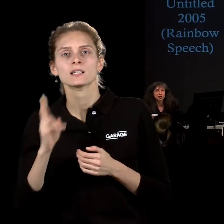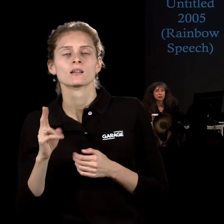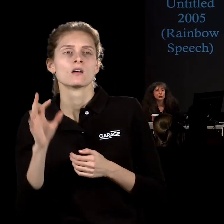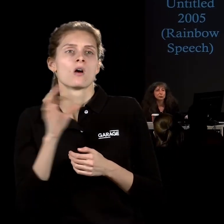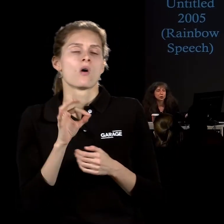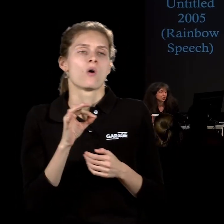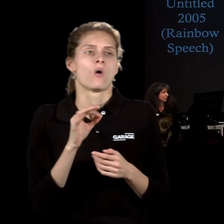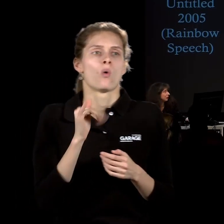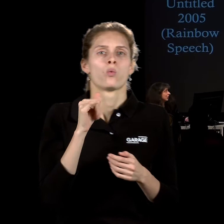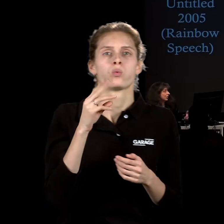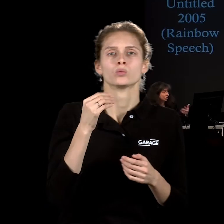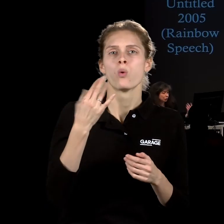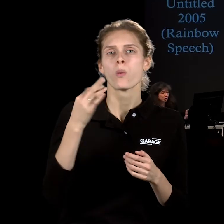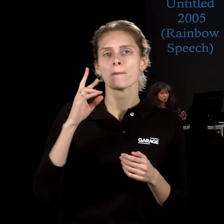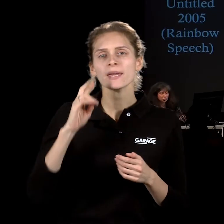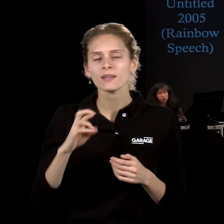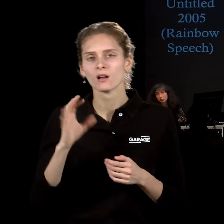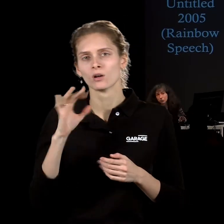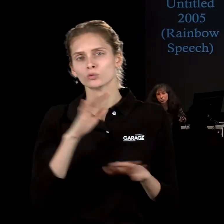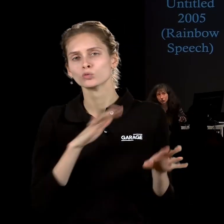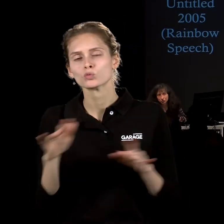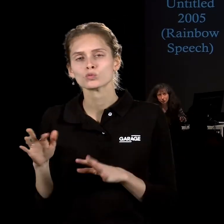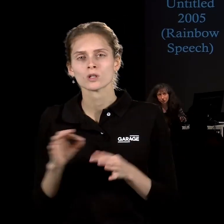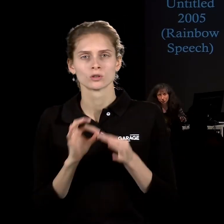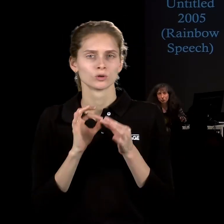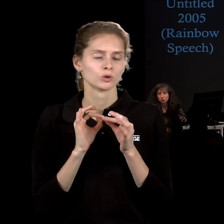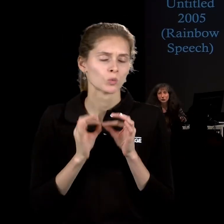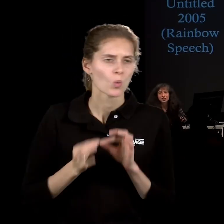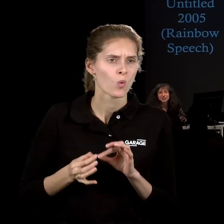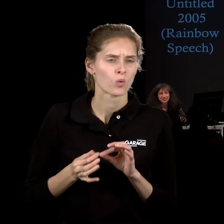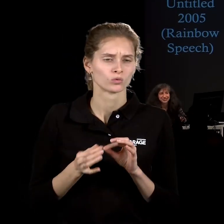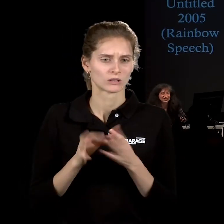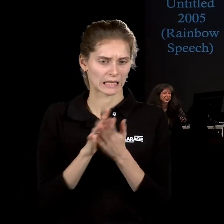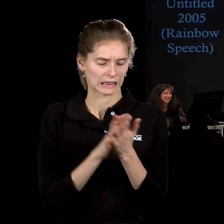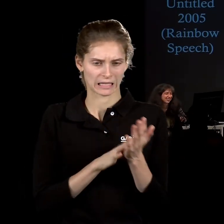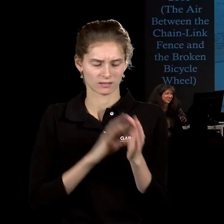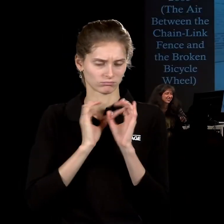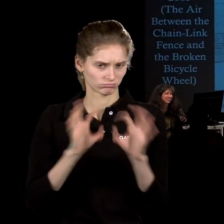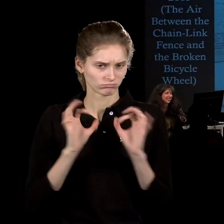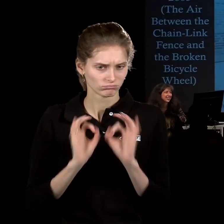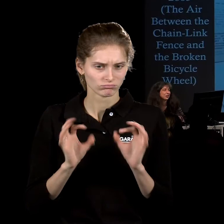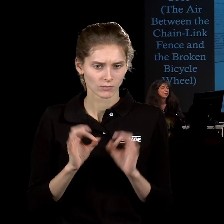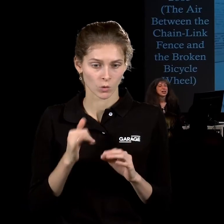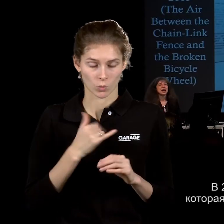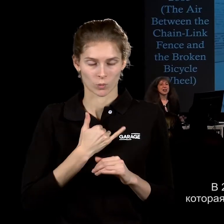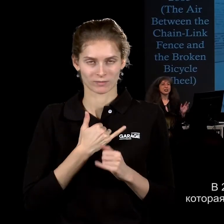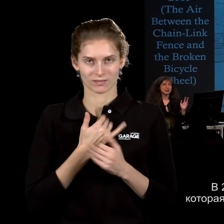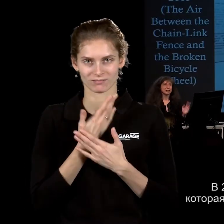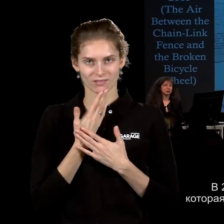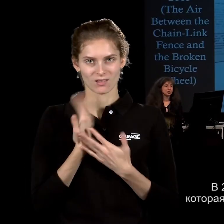утопические, антиутопические сюжеты, про которые довольно сложно связить, собственно, текст этой работы у меня нет.